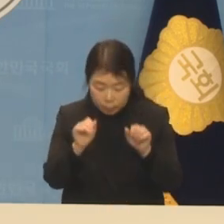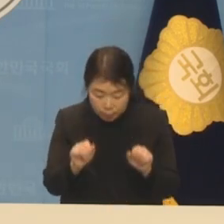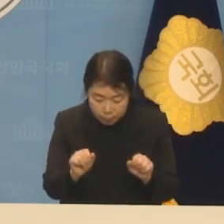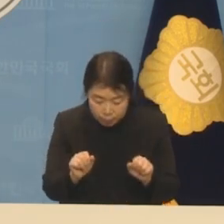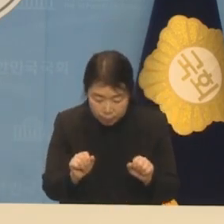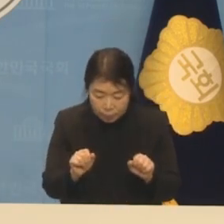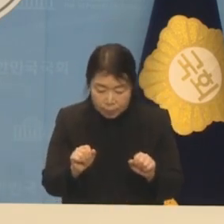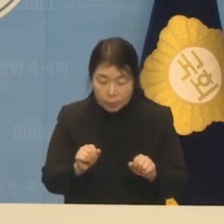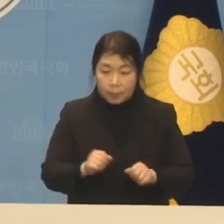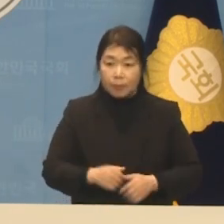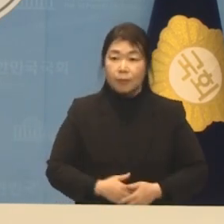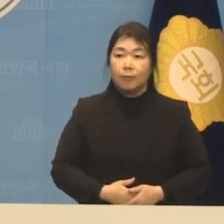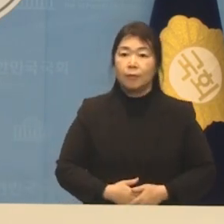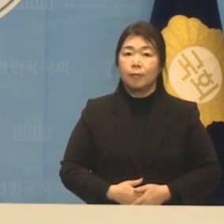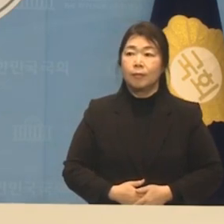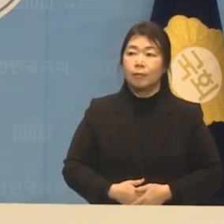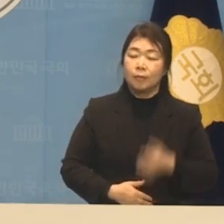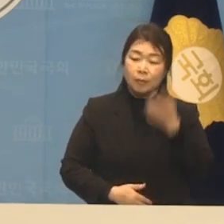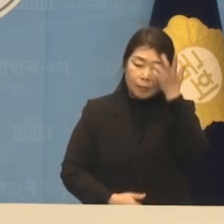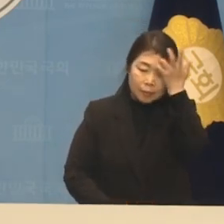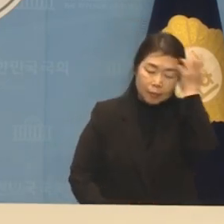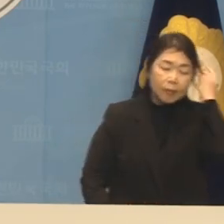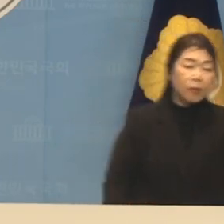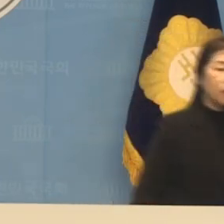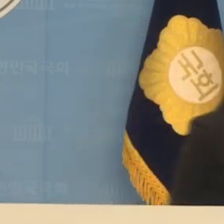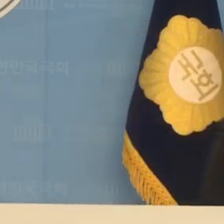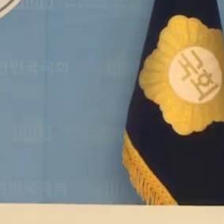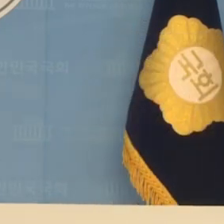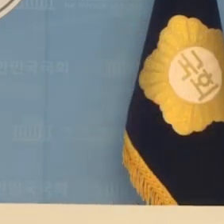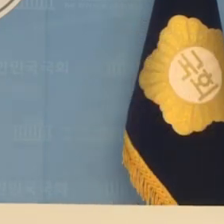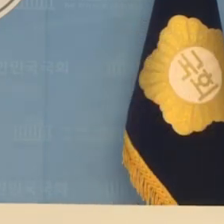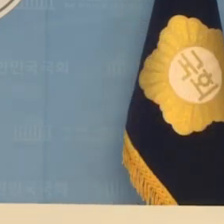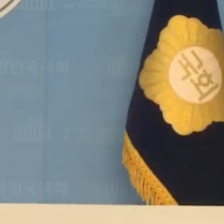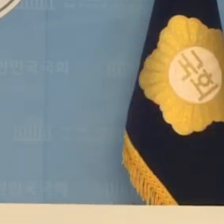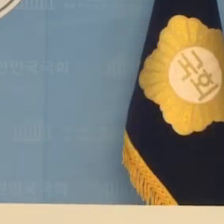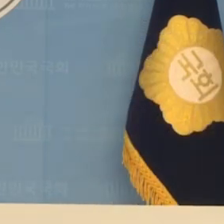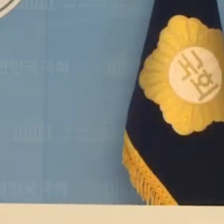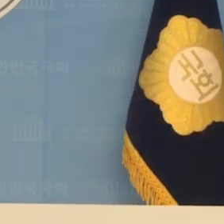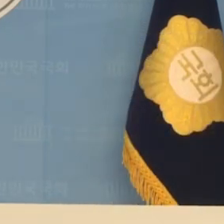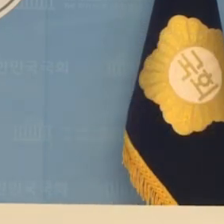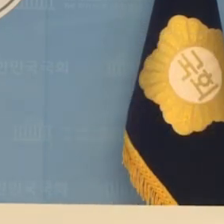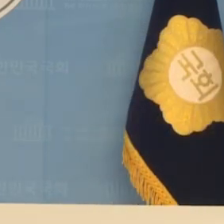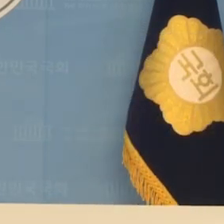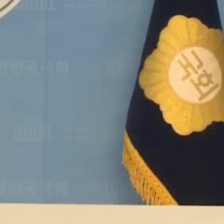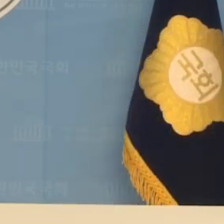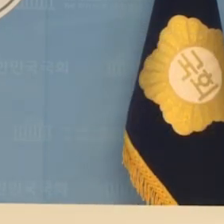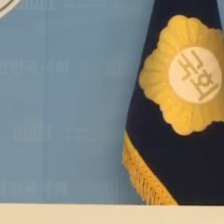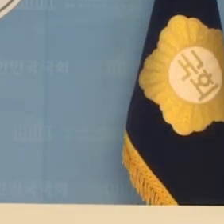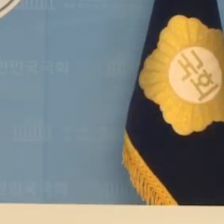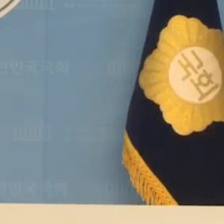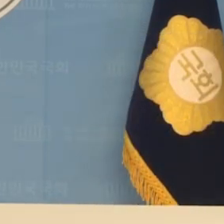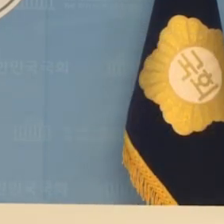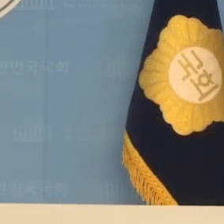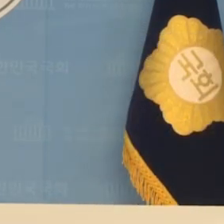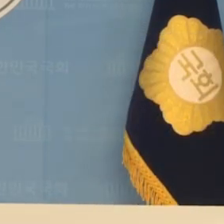감사합니다. 감사합니다.